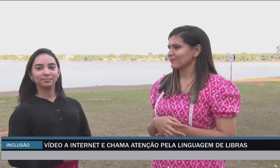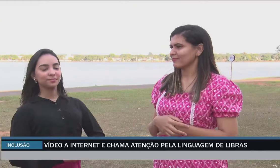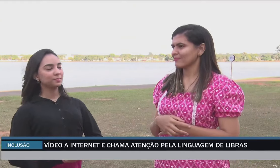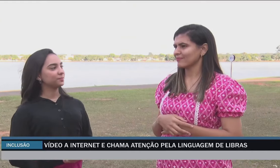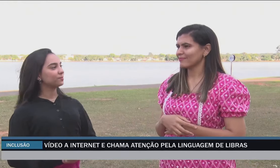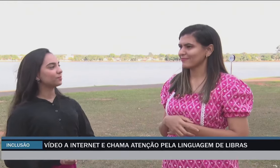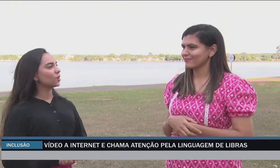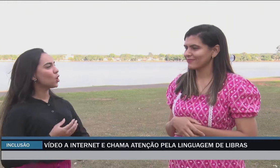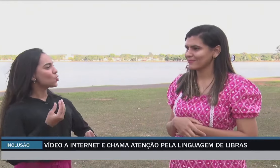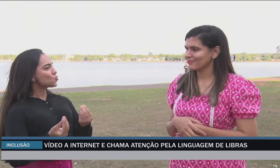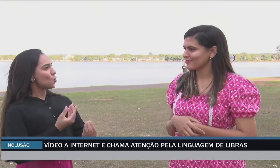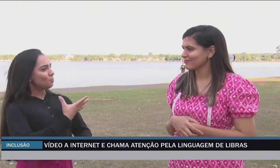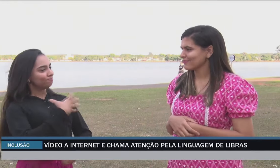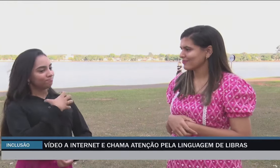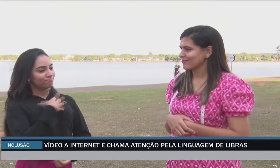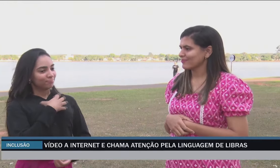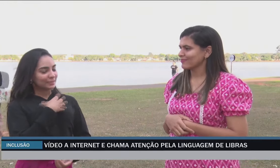sentindo grávida pela primeira vez?